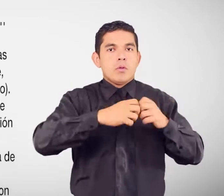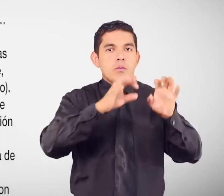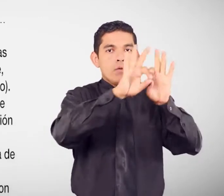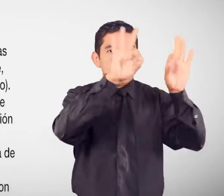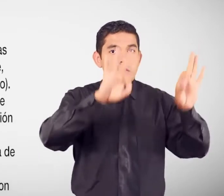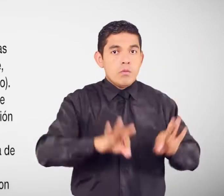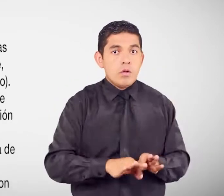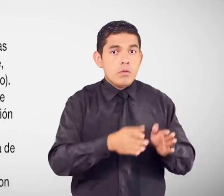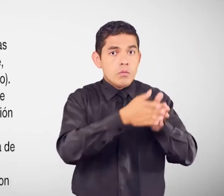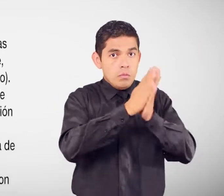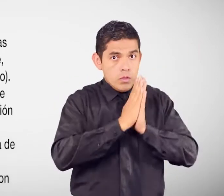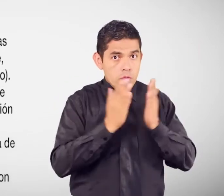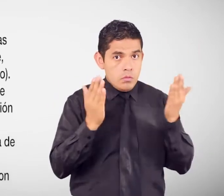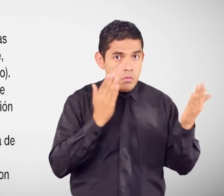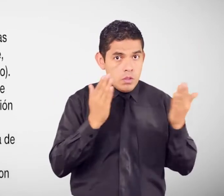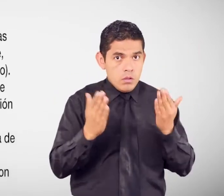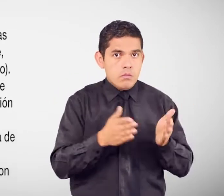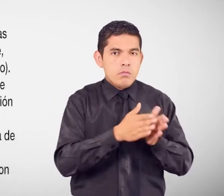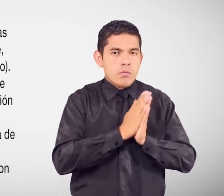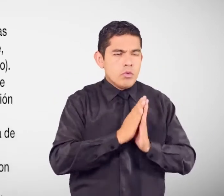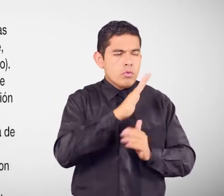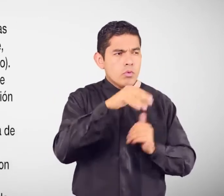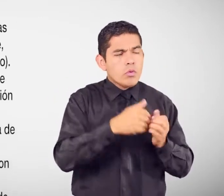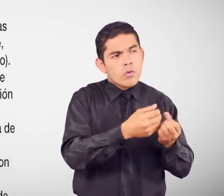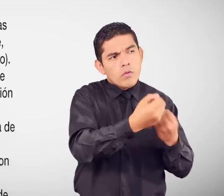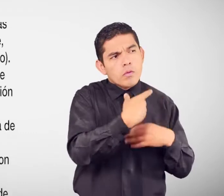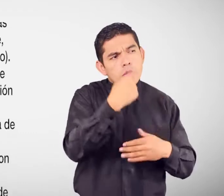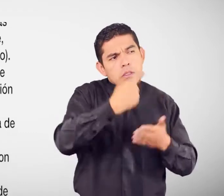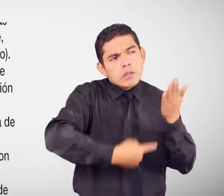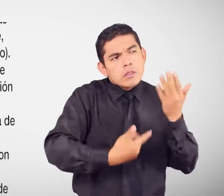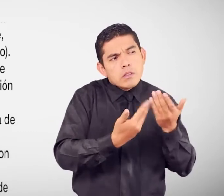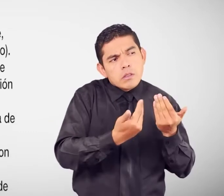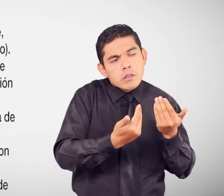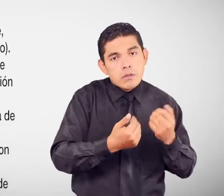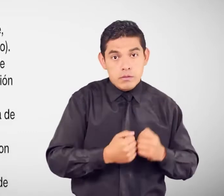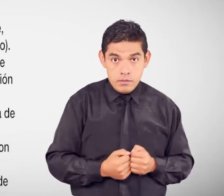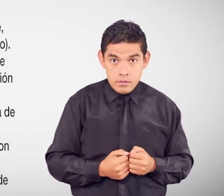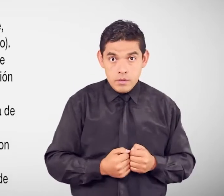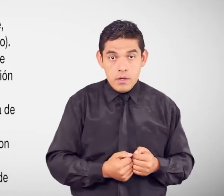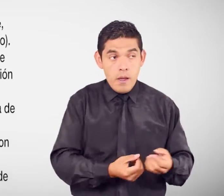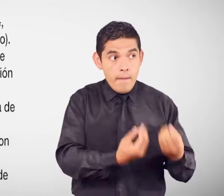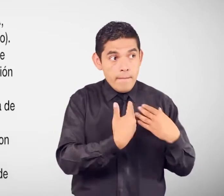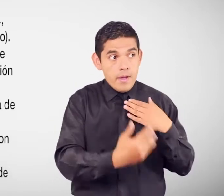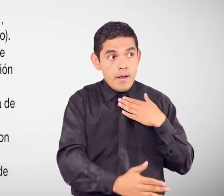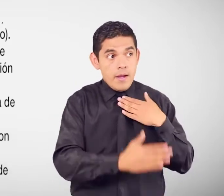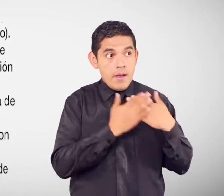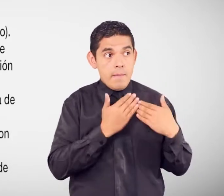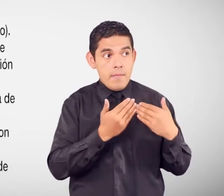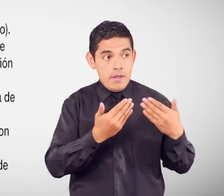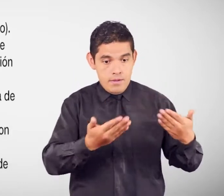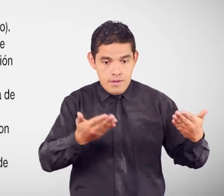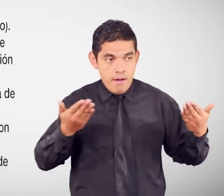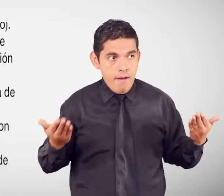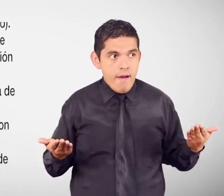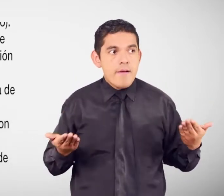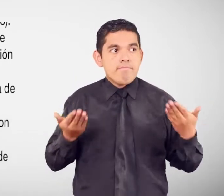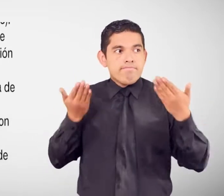mediación Y solicita toda la información necesaria Recibe la invitación para la audiencia de mediación